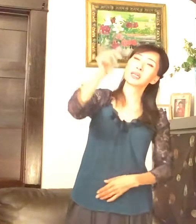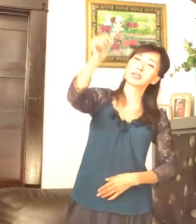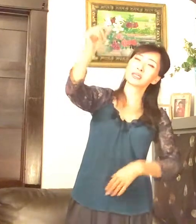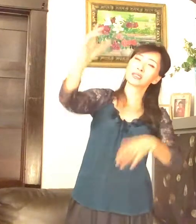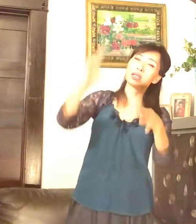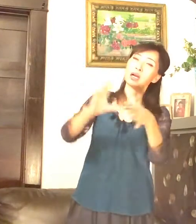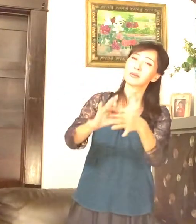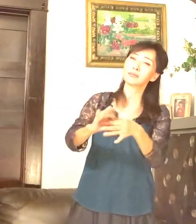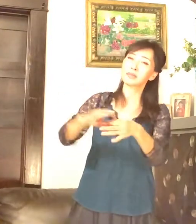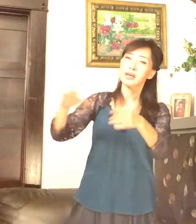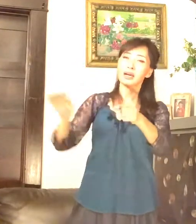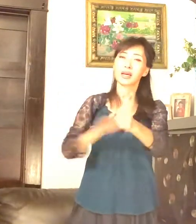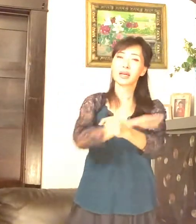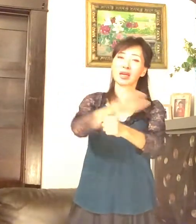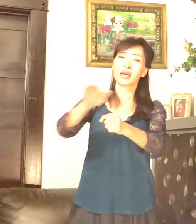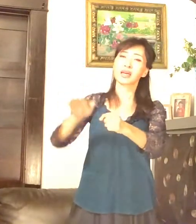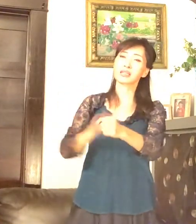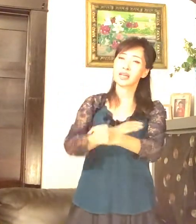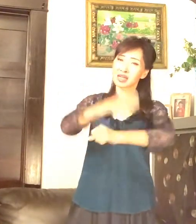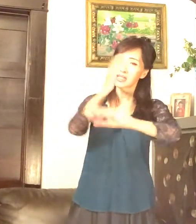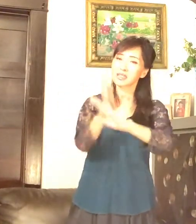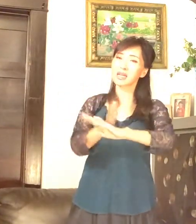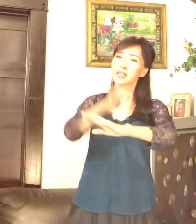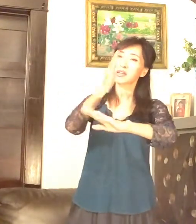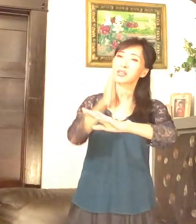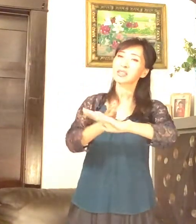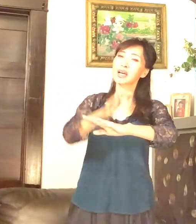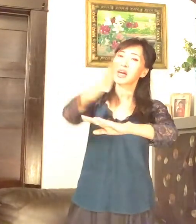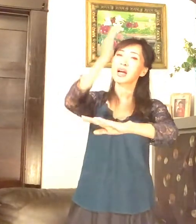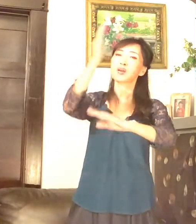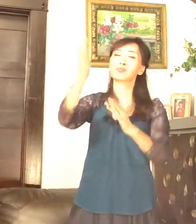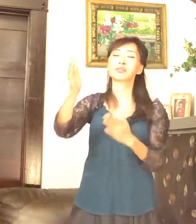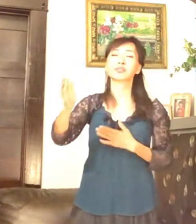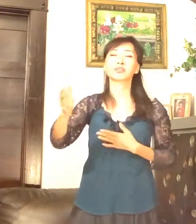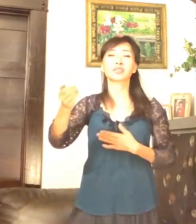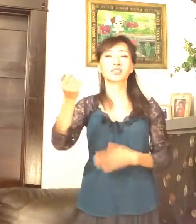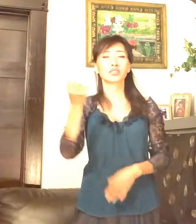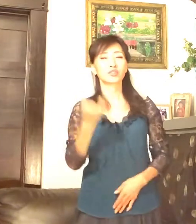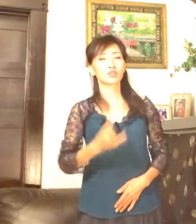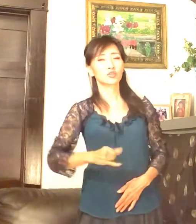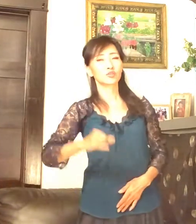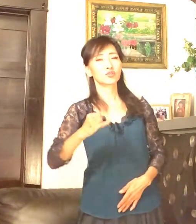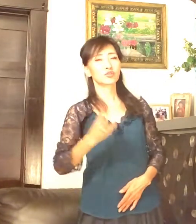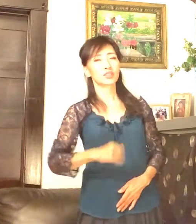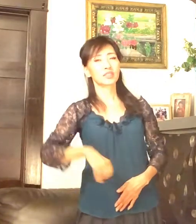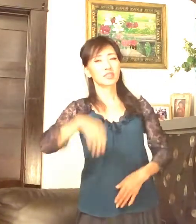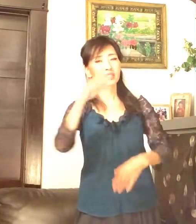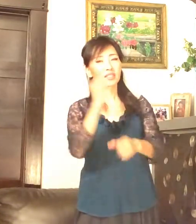감사해 날 자녀 삼으신 주님